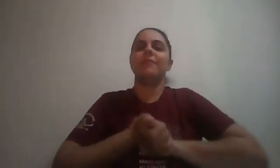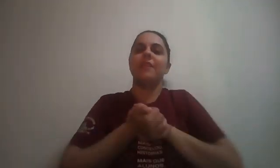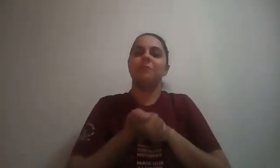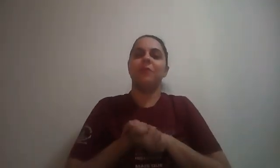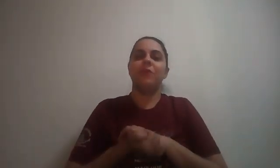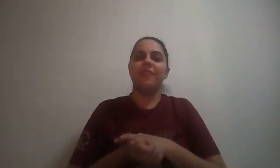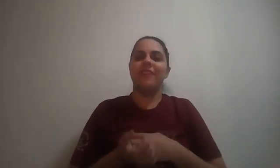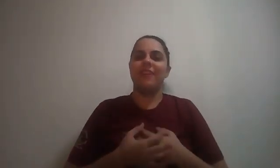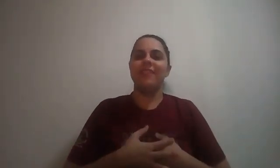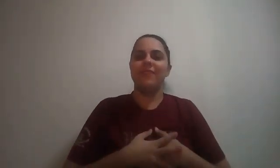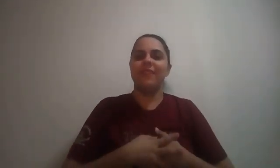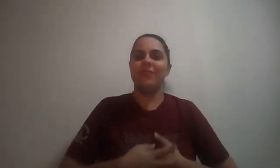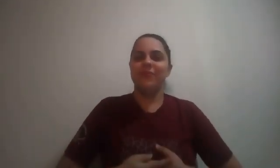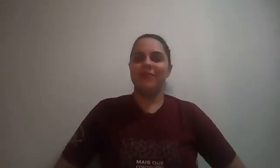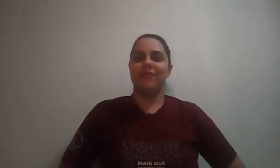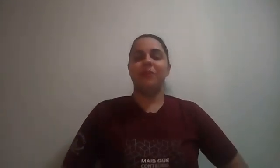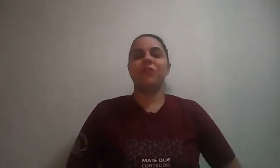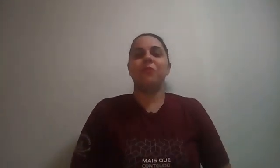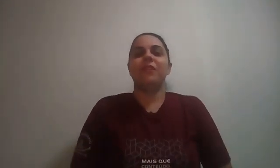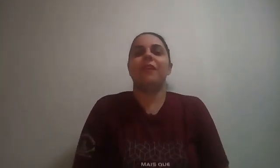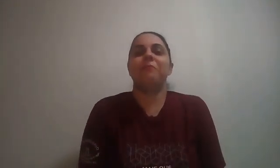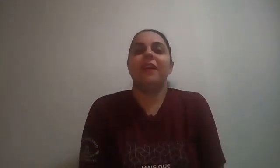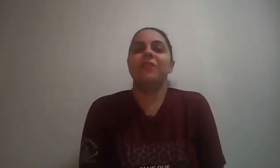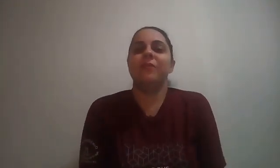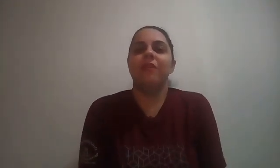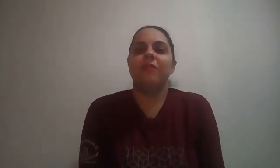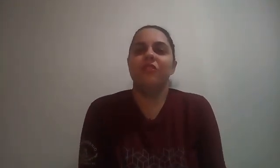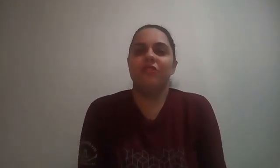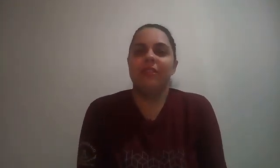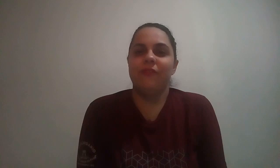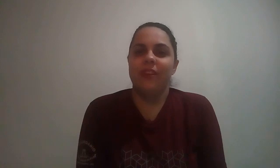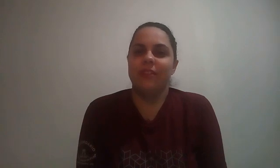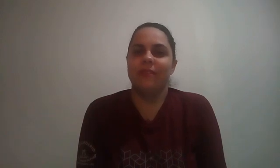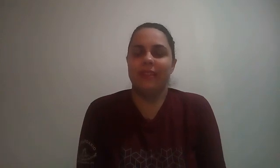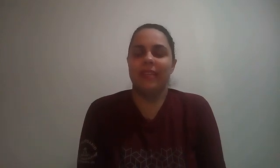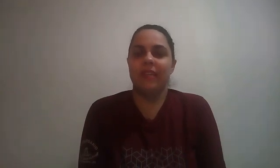Bom dia, quarto ano! Vamos começar mais uma aula de Geografia, certo?